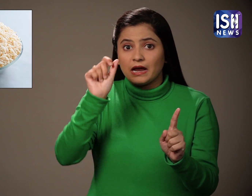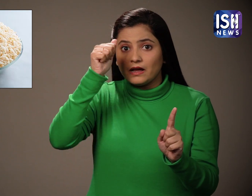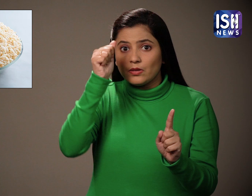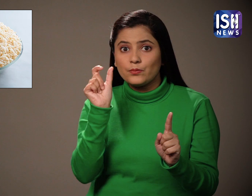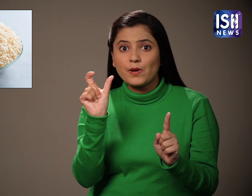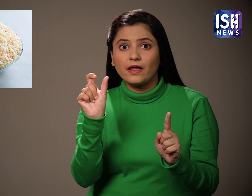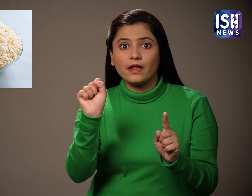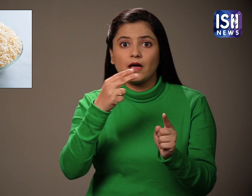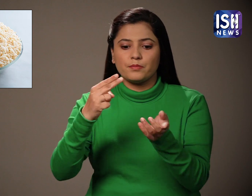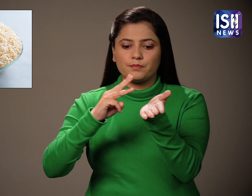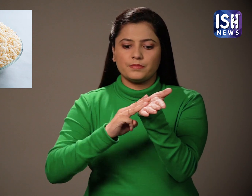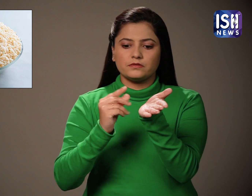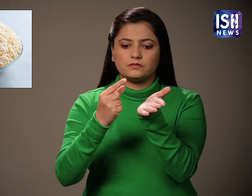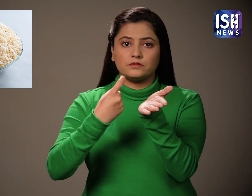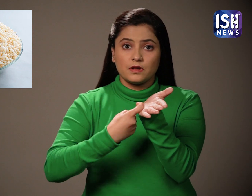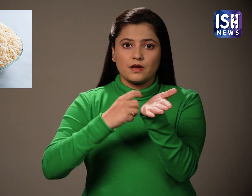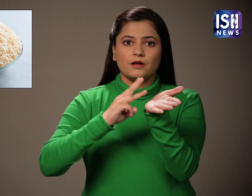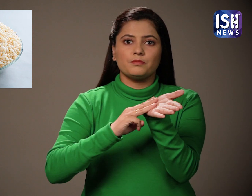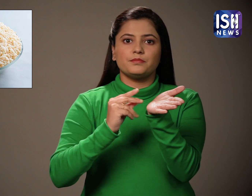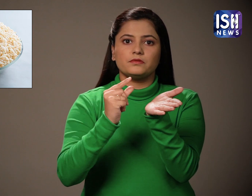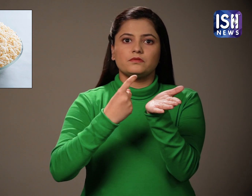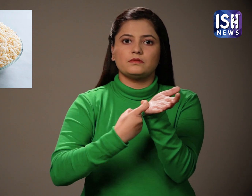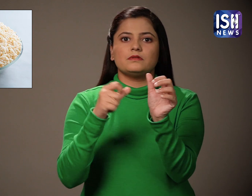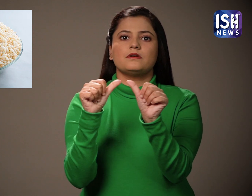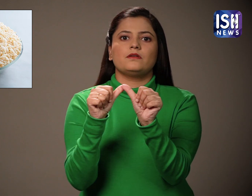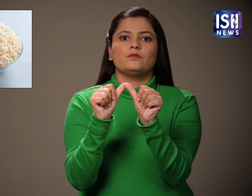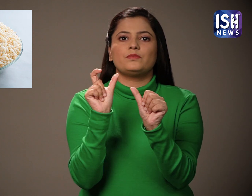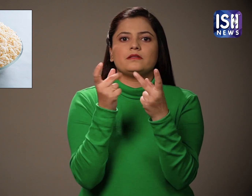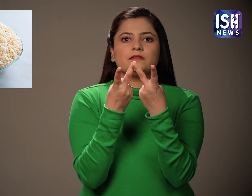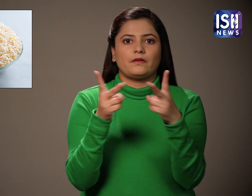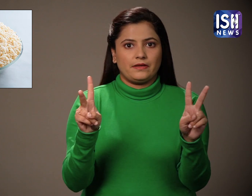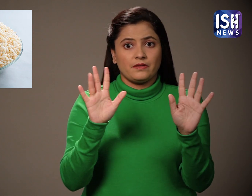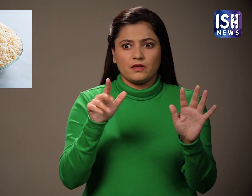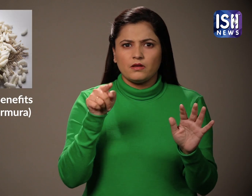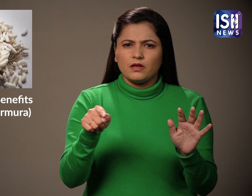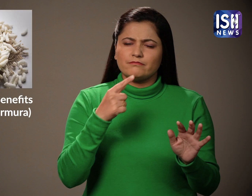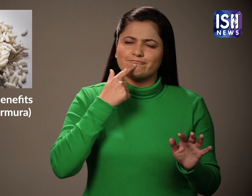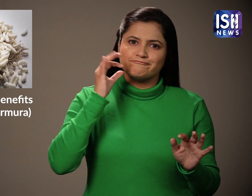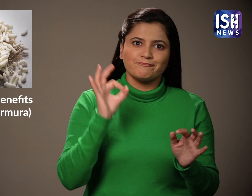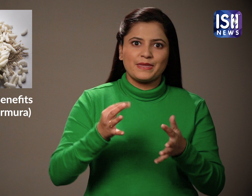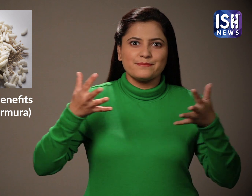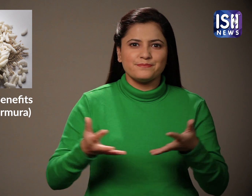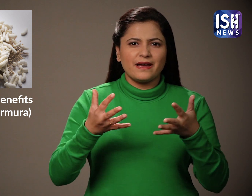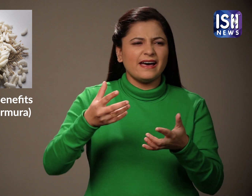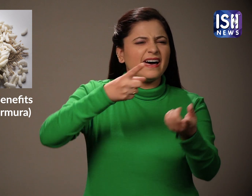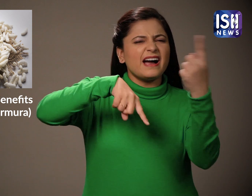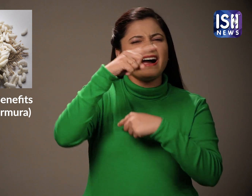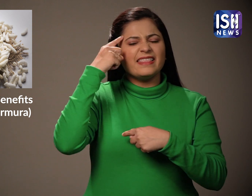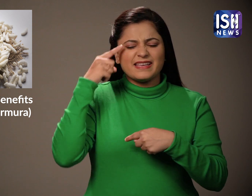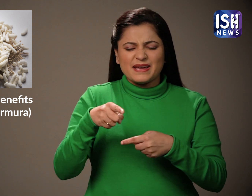मुर्मुरा के नाम से जाना जाता है जो लोग इसे पसंद करते हैं वे